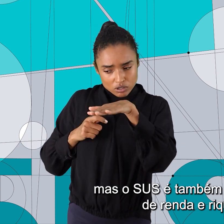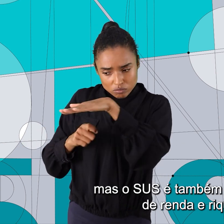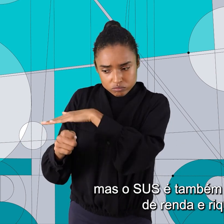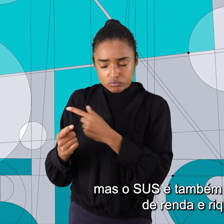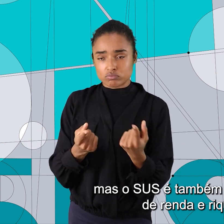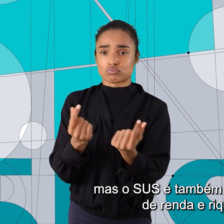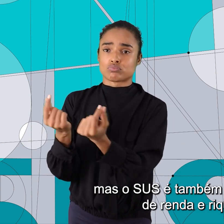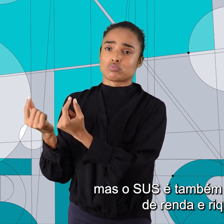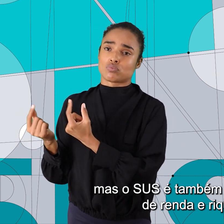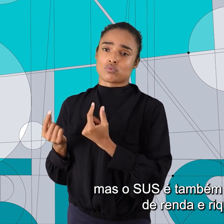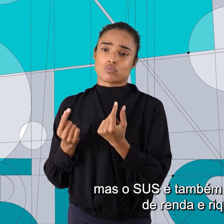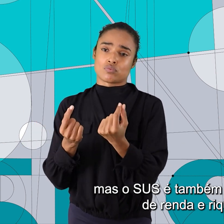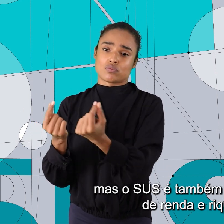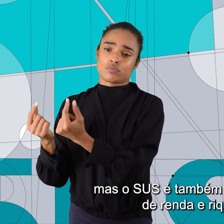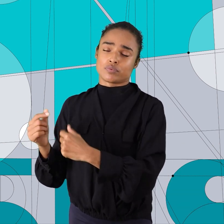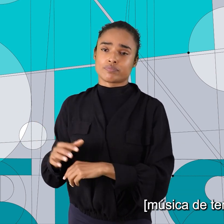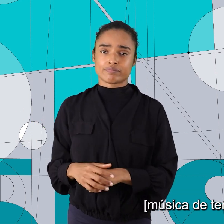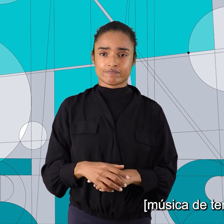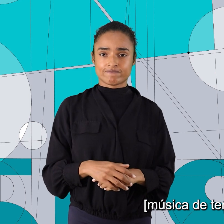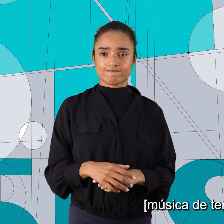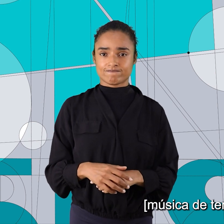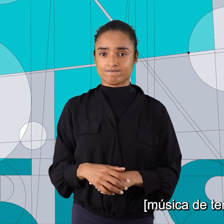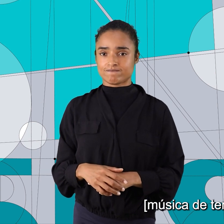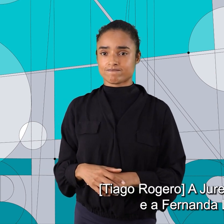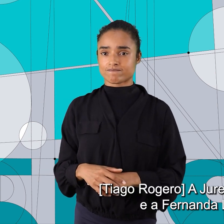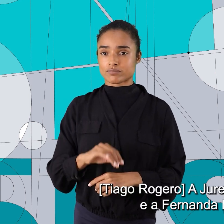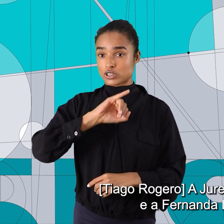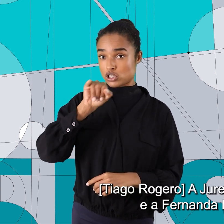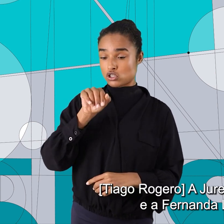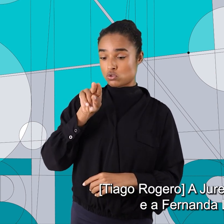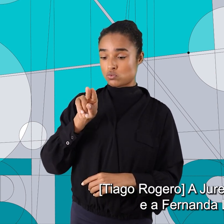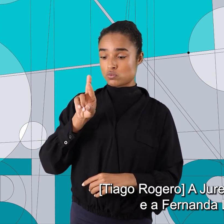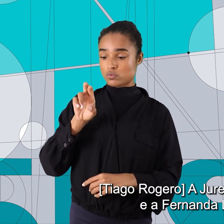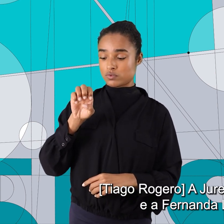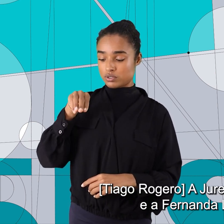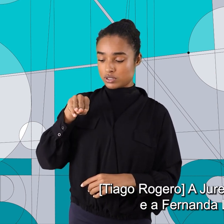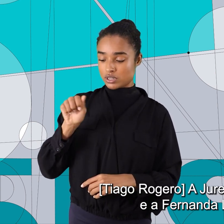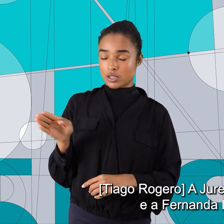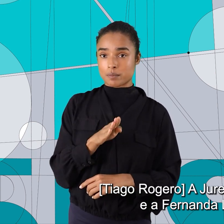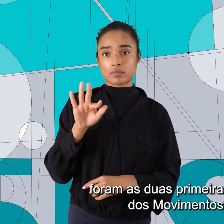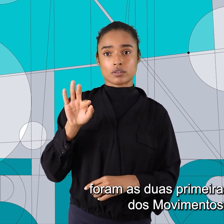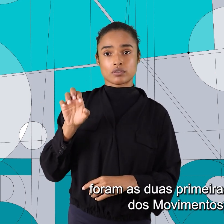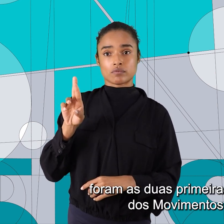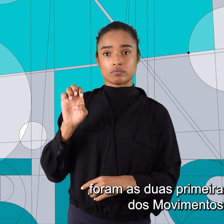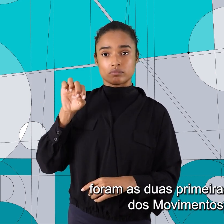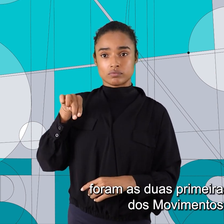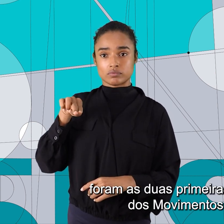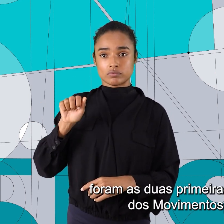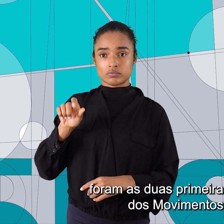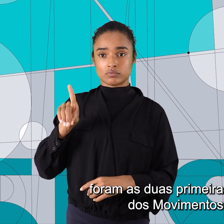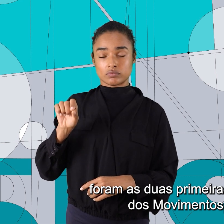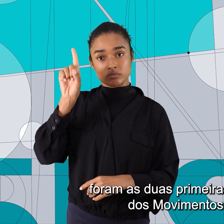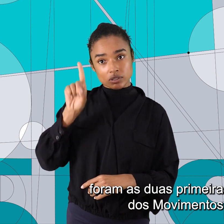também, mas o SUS é também redistribuição de renda e riqueza. A Jurema Werneck e a Fernanda Lopes foram as duas